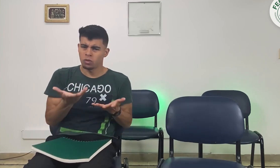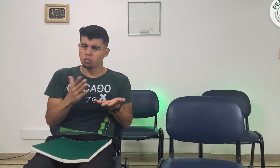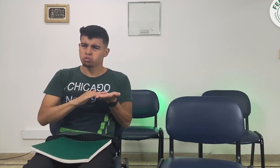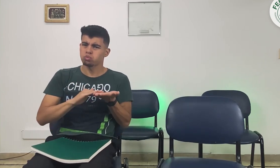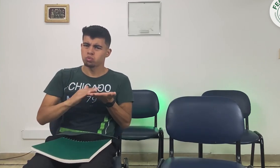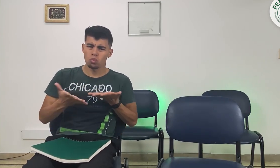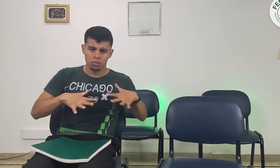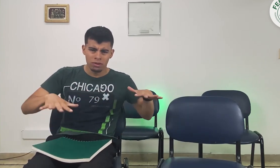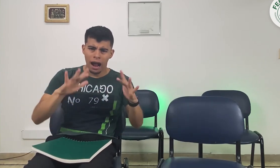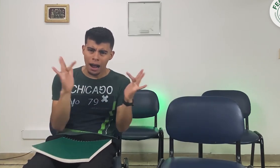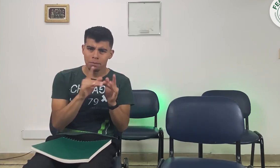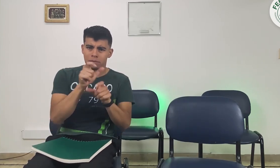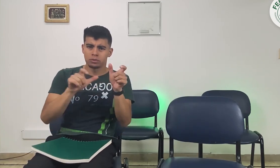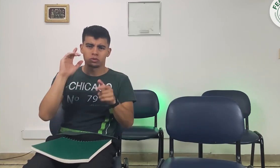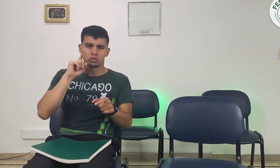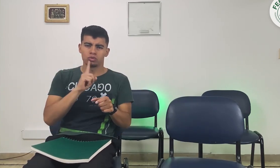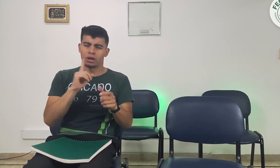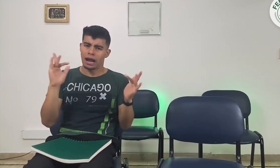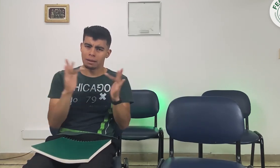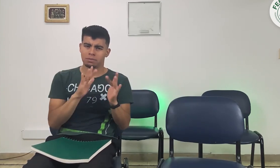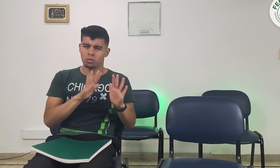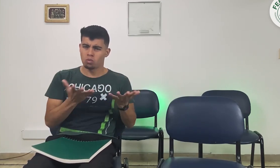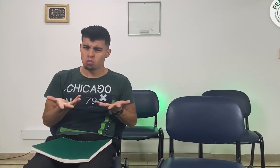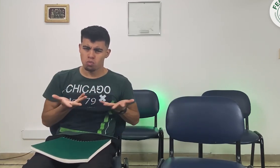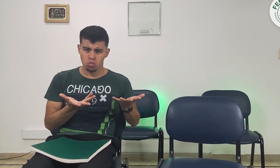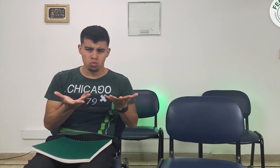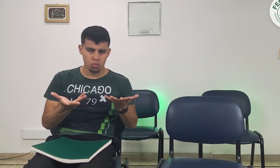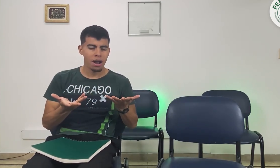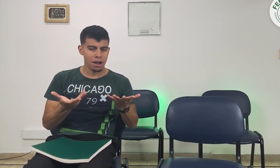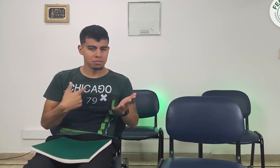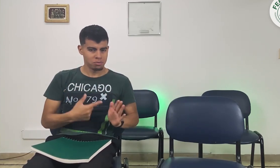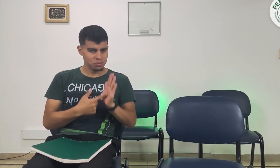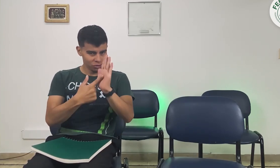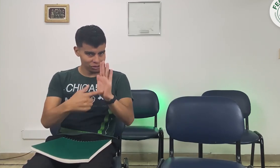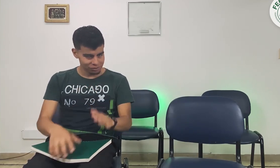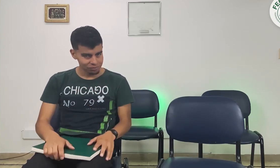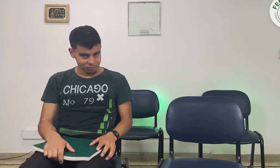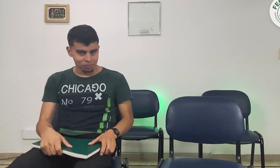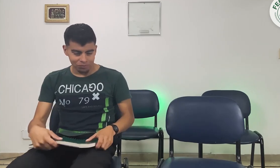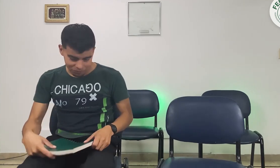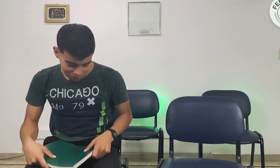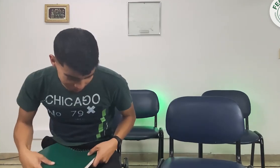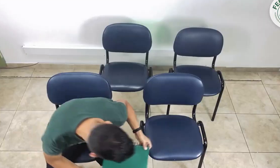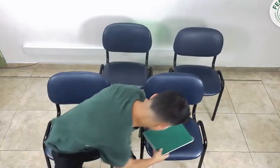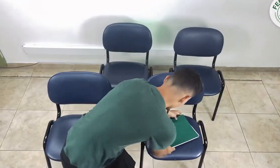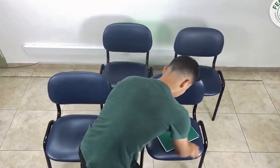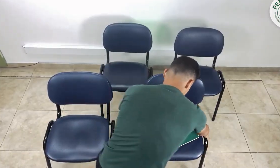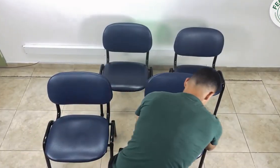en un espacio con personas sordas Aunque se crea que sí Ahora les voy a mostrar cuál sería la forma correcta